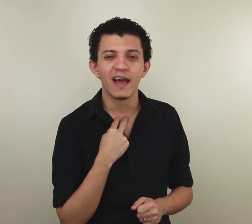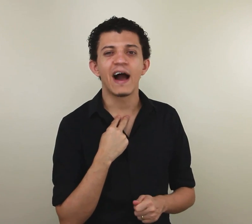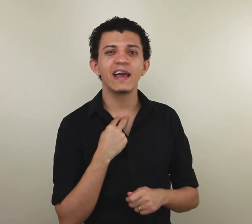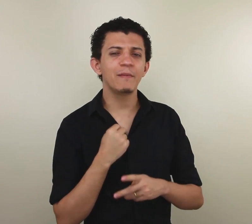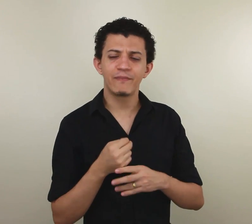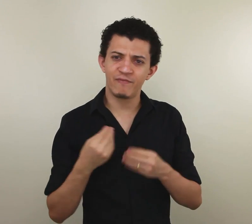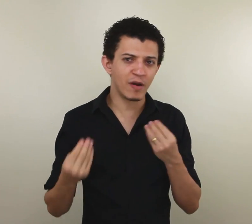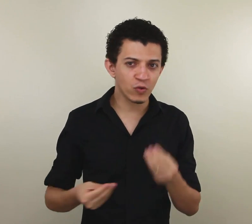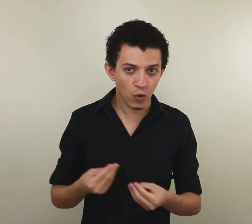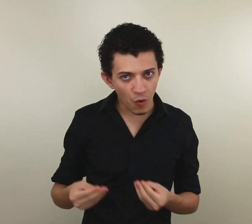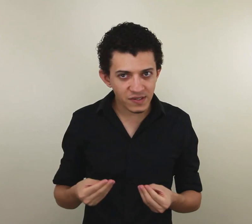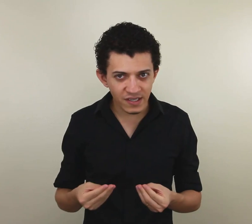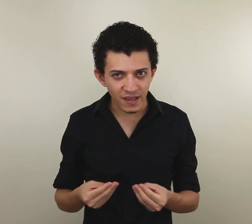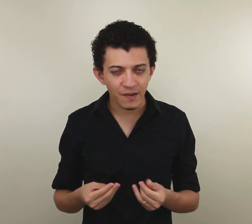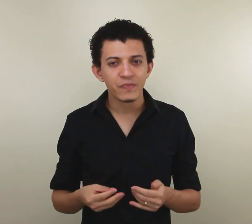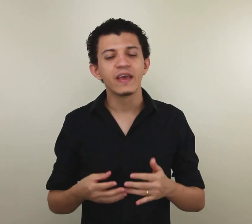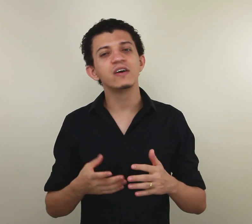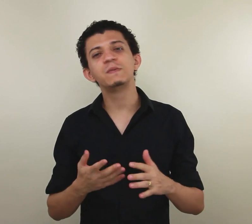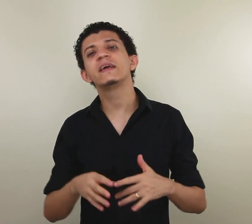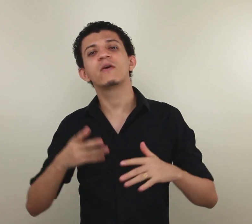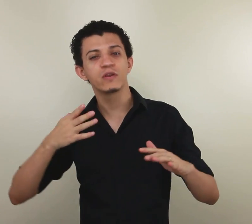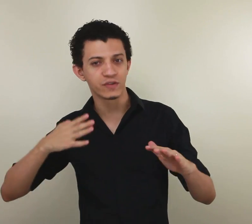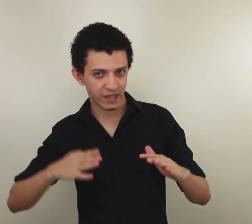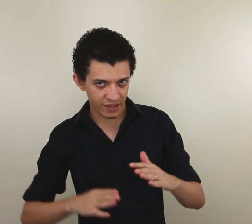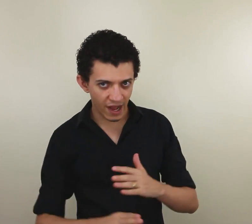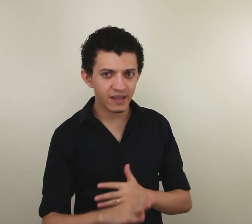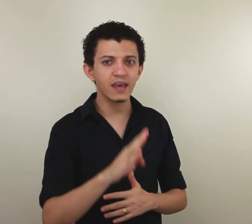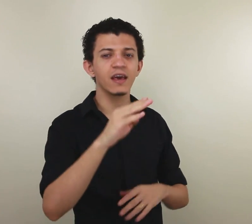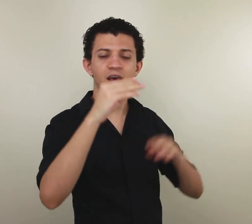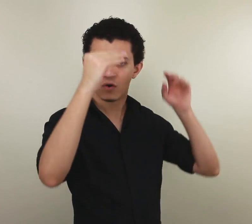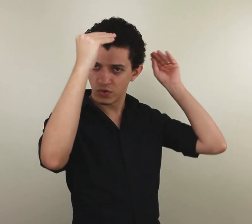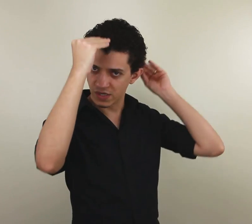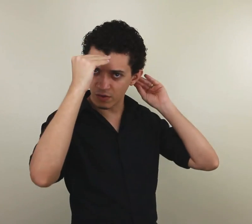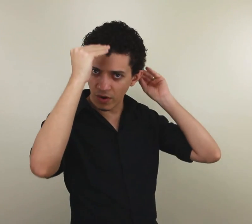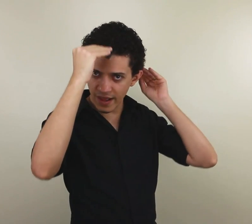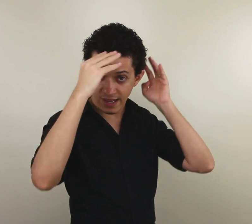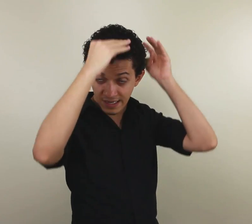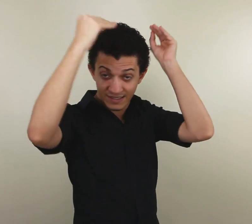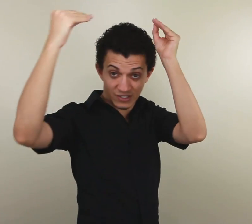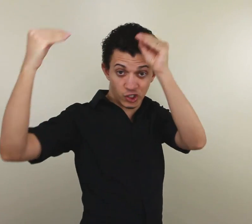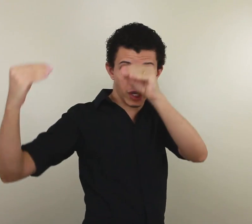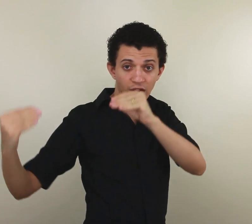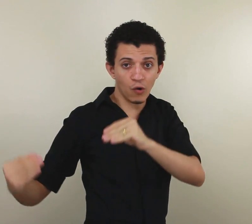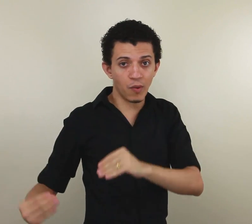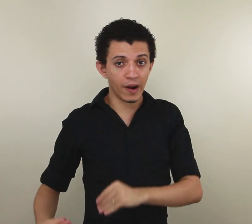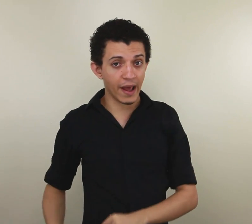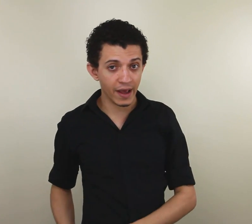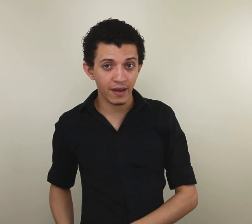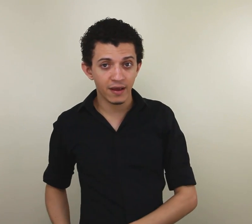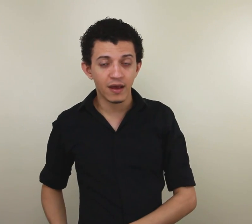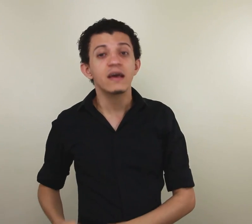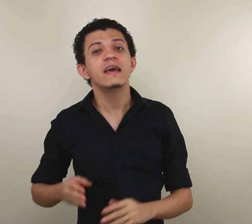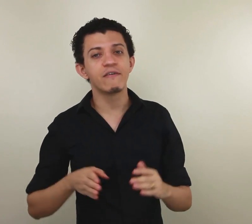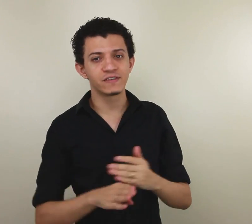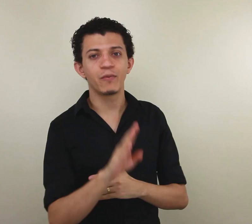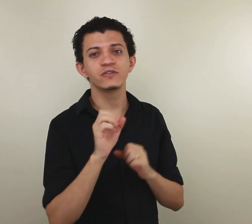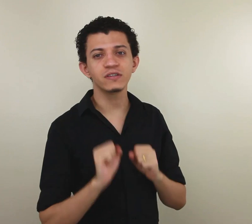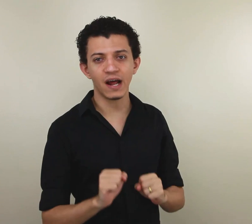Aí ele perguntou como assim. Eu expliquei. Quando você entrar aqui, usando boné, você tira o boné e aí você pode entrar.